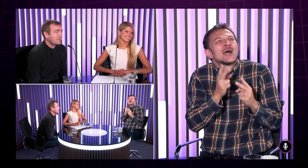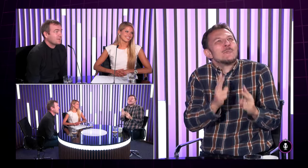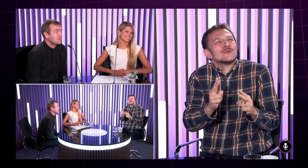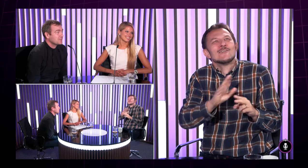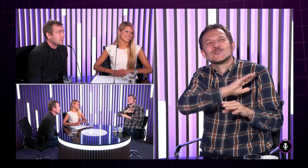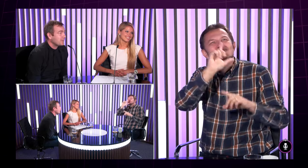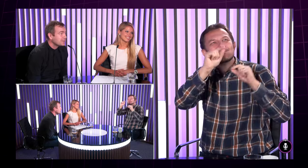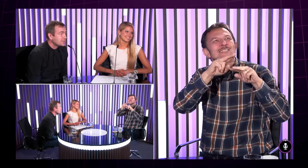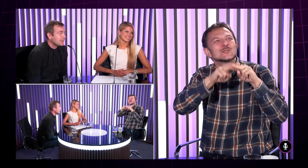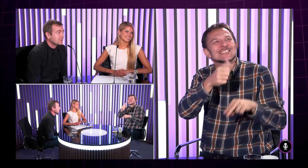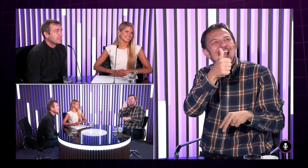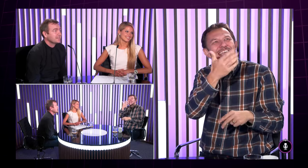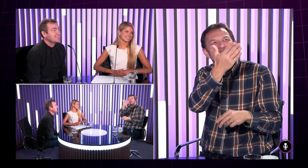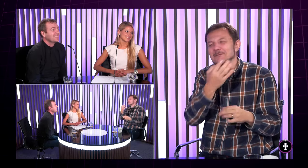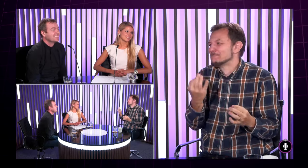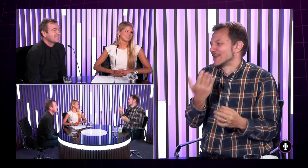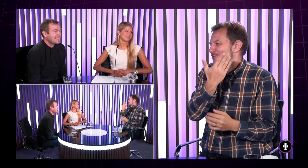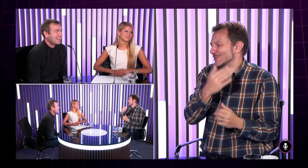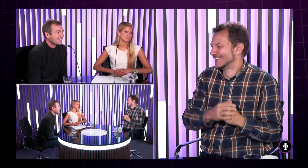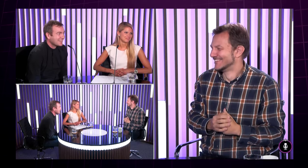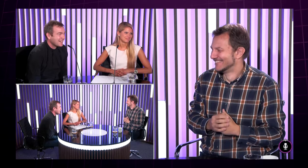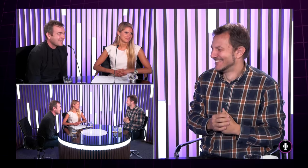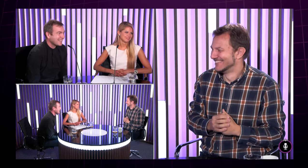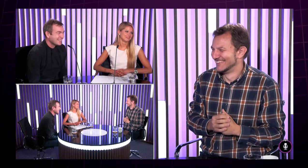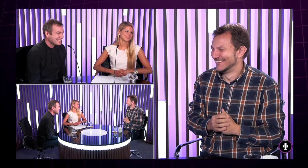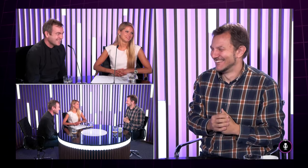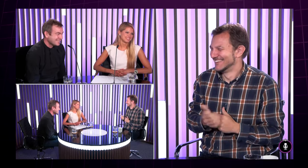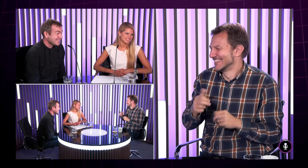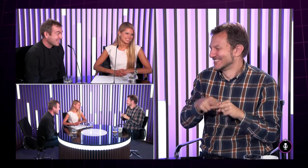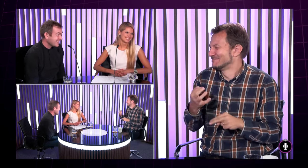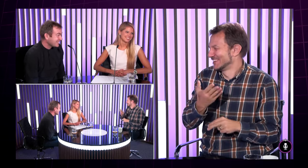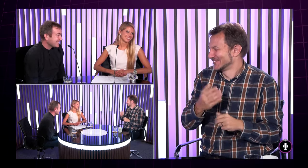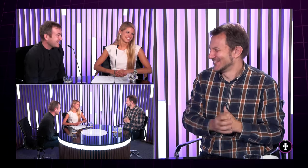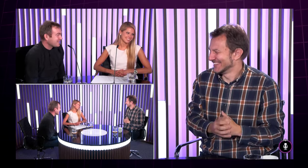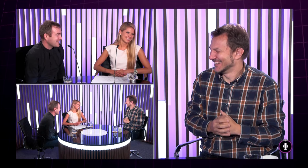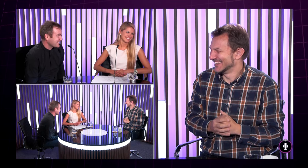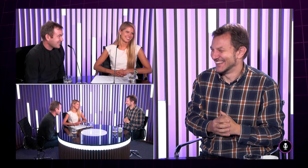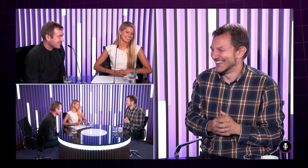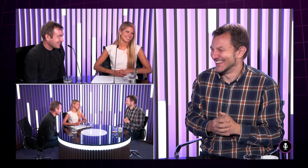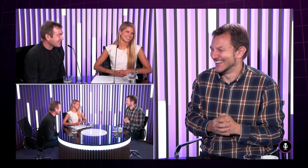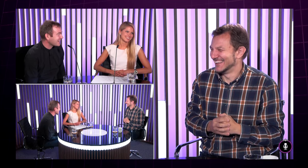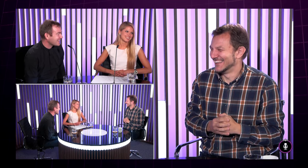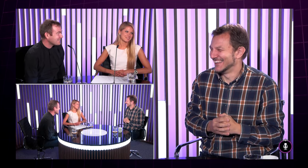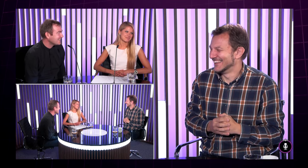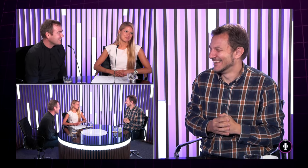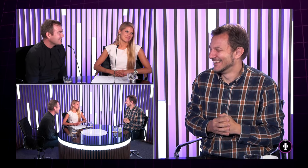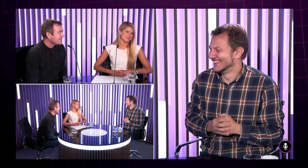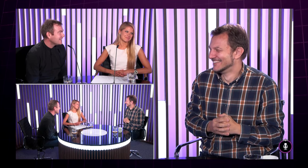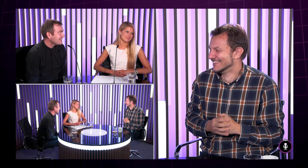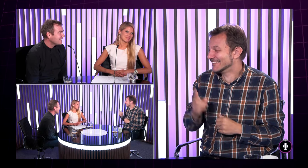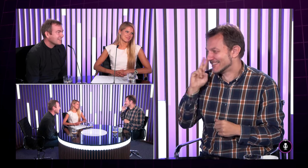jeden vták a rozmýšľa že prečo prečo tam ten jeden vták zostal akurát práve ten viete čo prečo zostal ten jeden vták